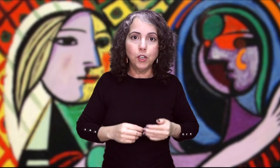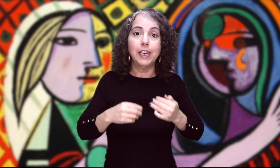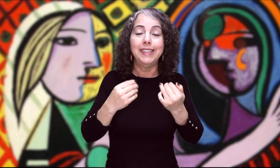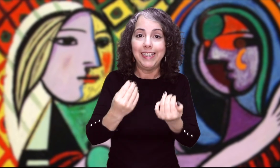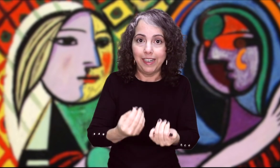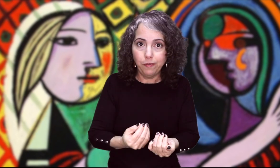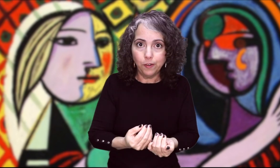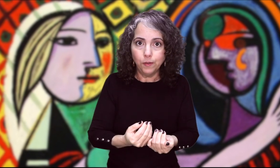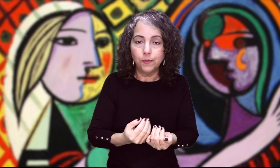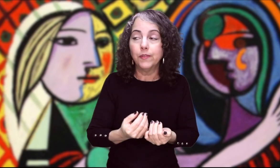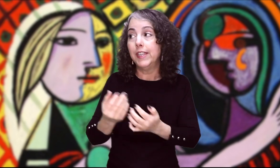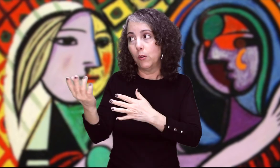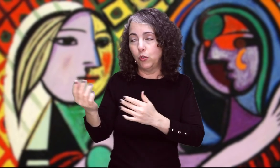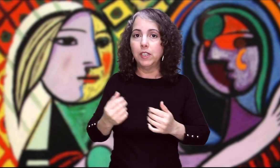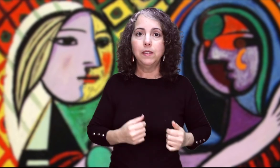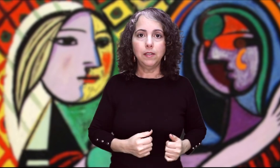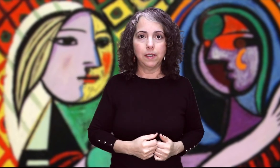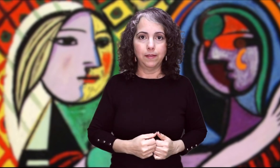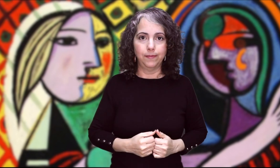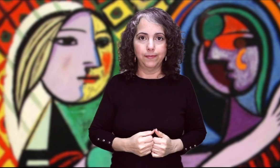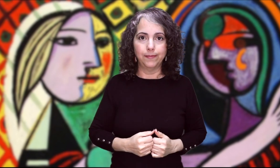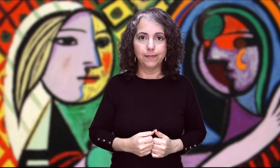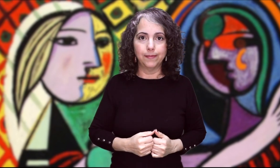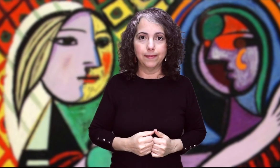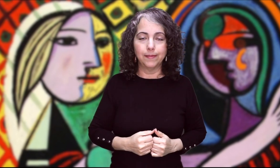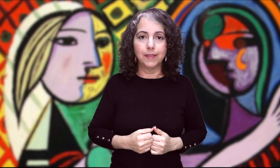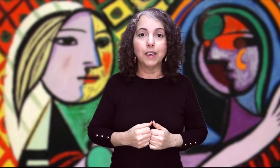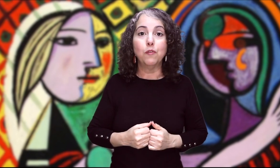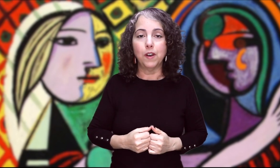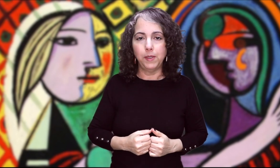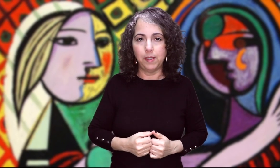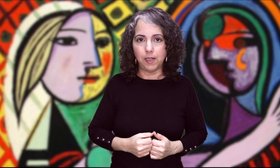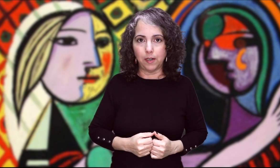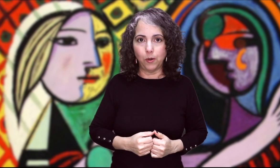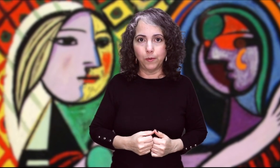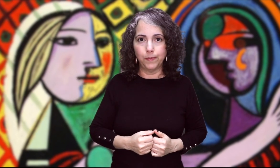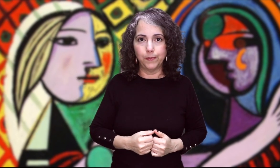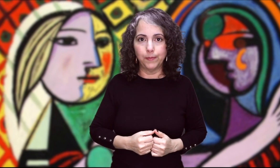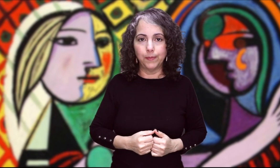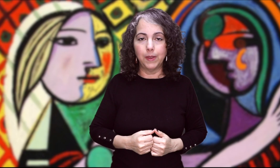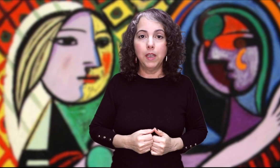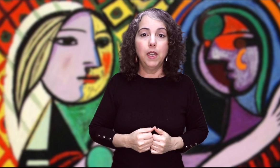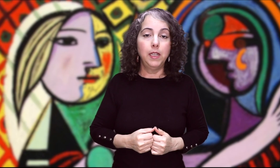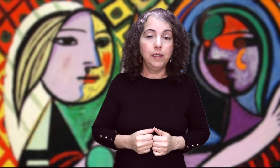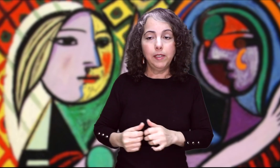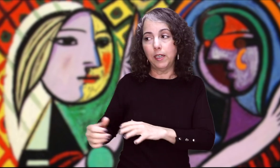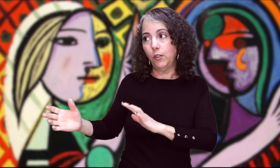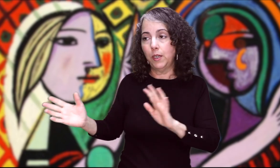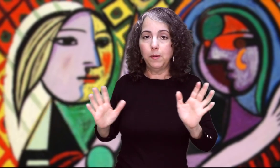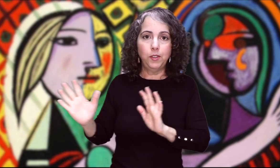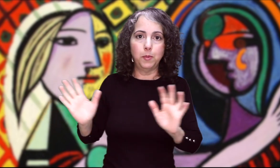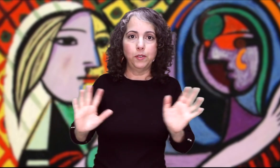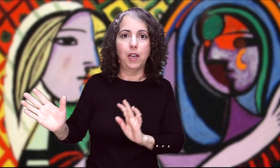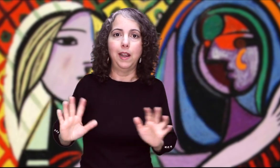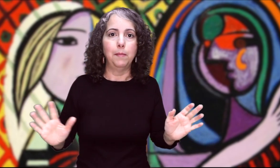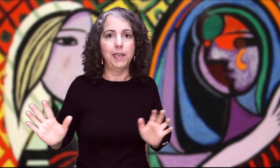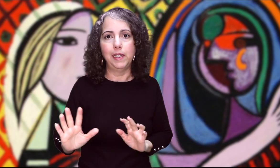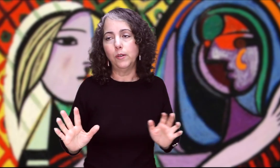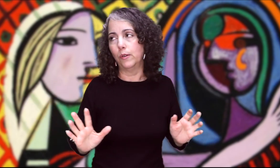el teléfono de un dentista Y fue a visitarlo El dentista no sabemos si por salamer O